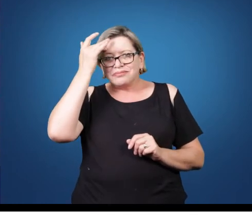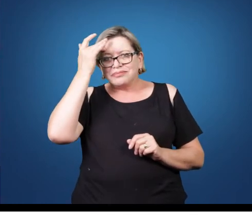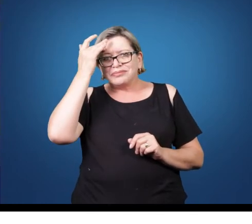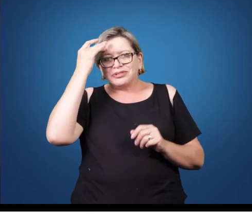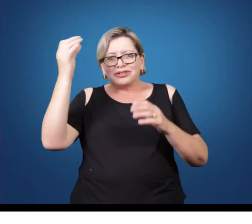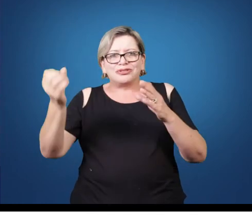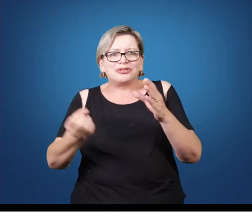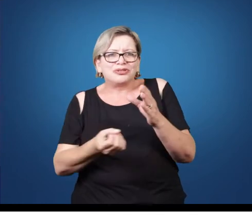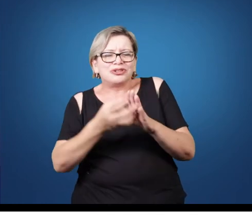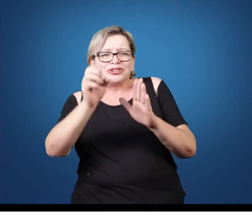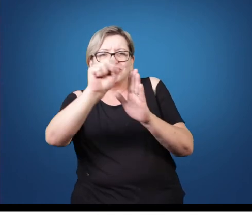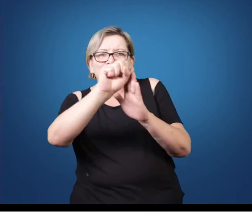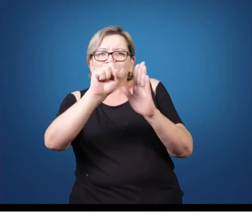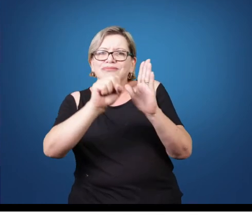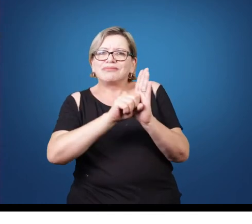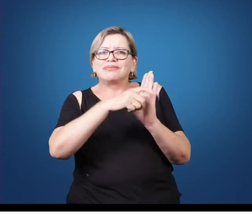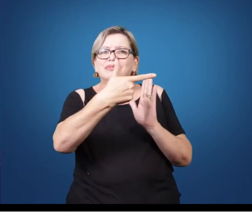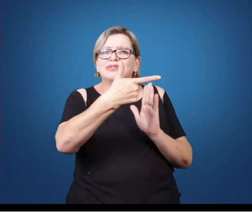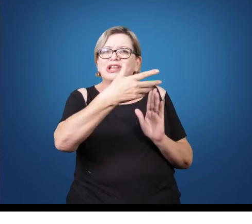longo do século XX.